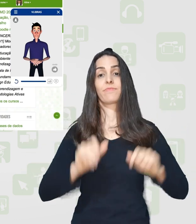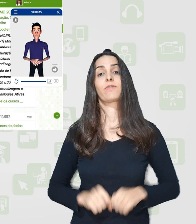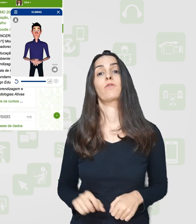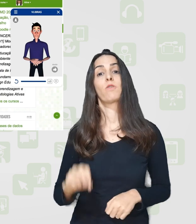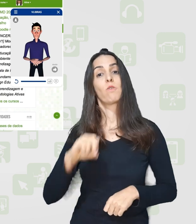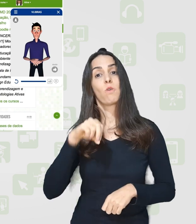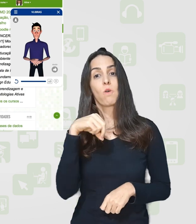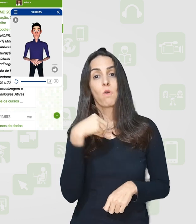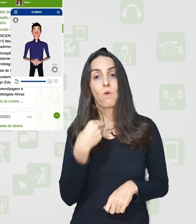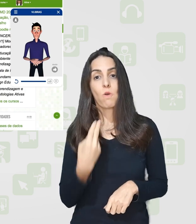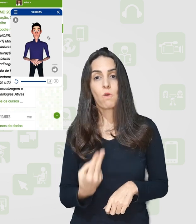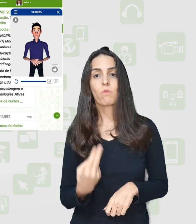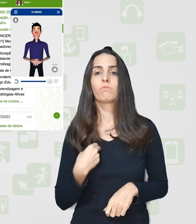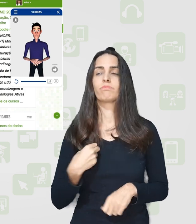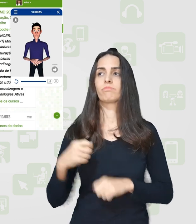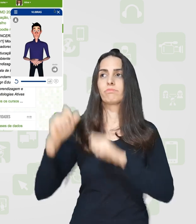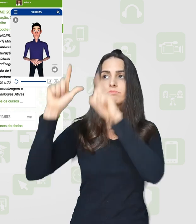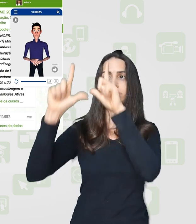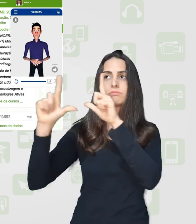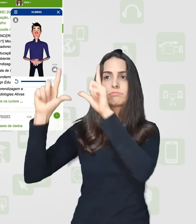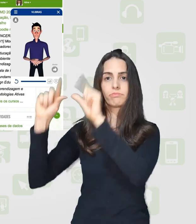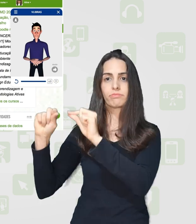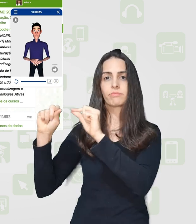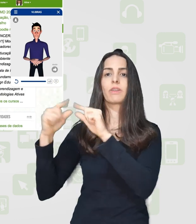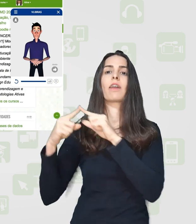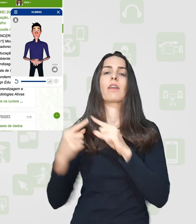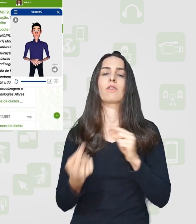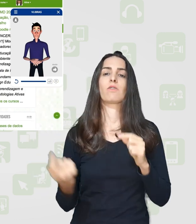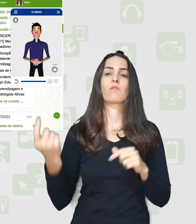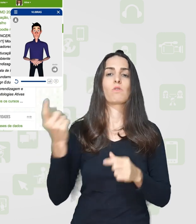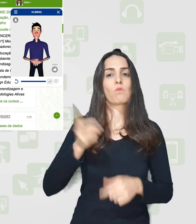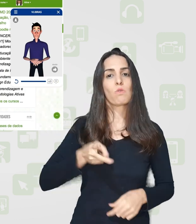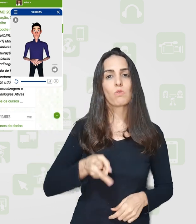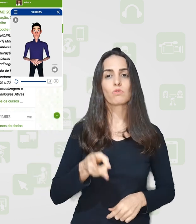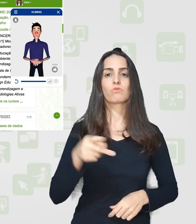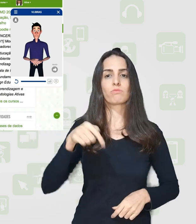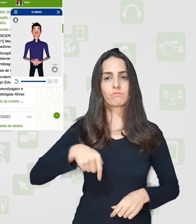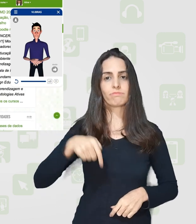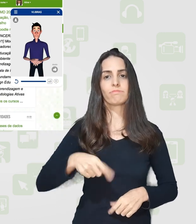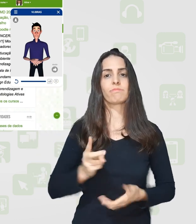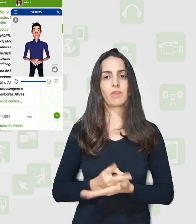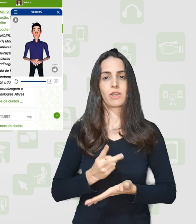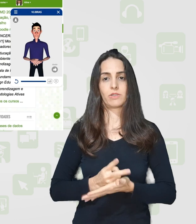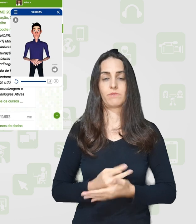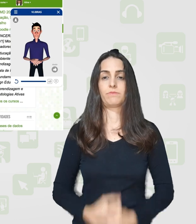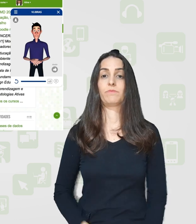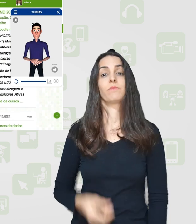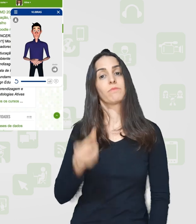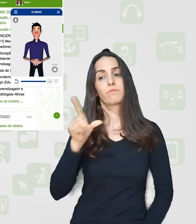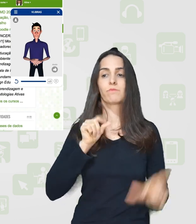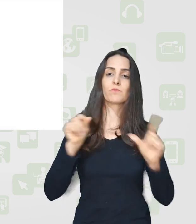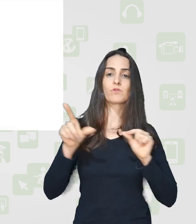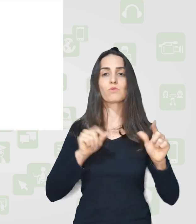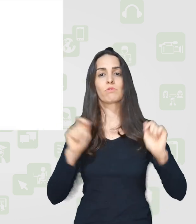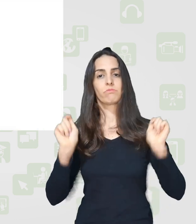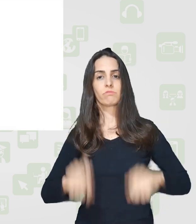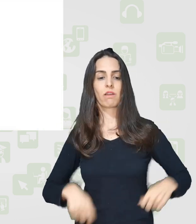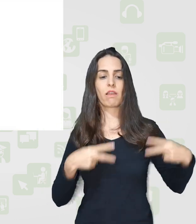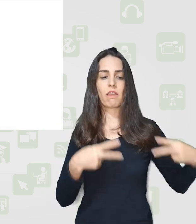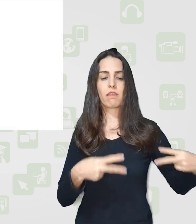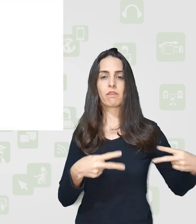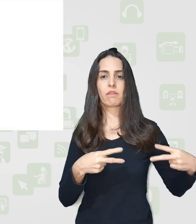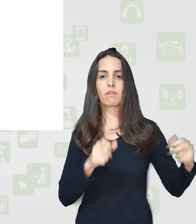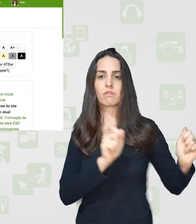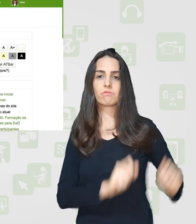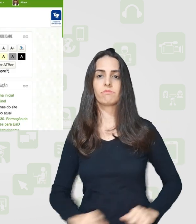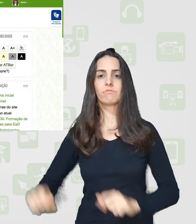ou então eu desativo o recurso e acesso por aqui mesmo. Aí vai da minha preferência, ó. Acessar